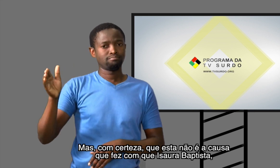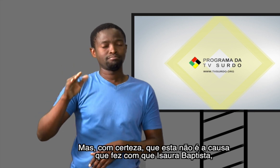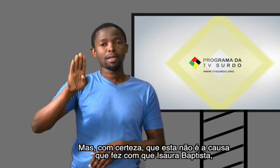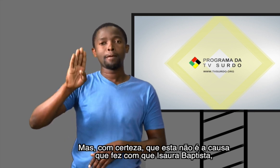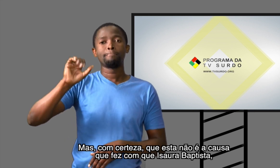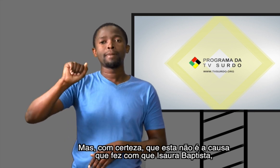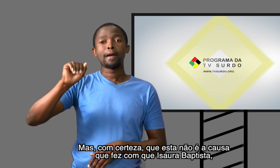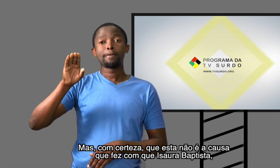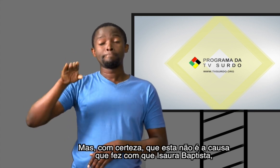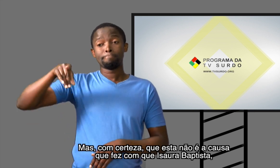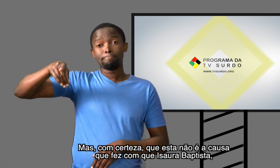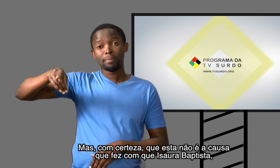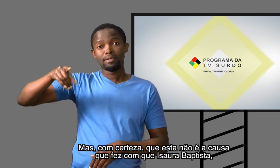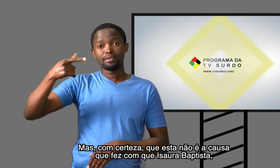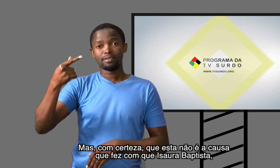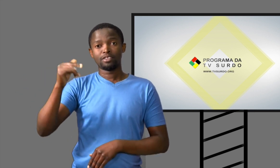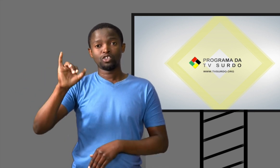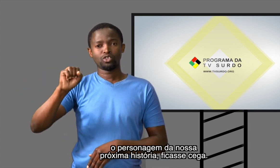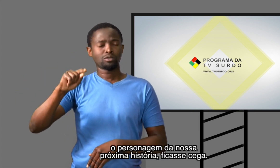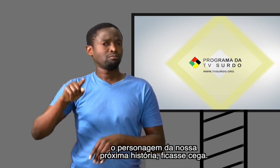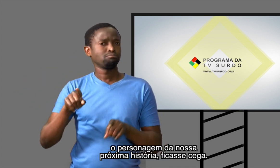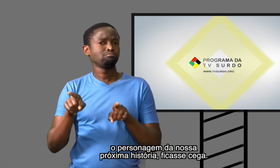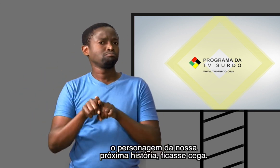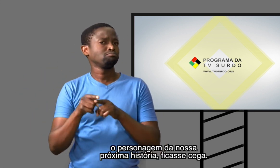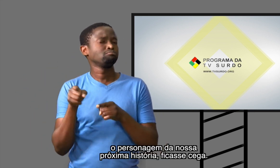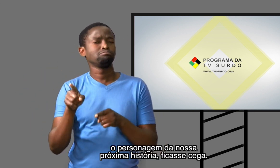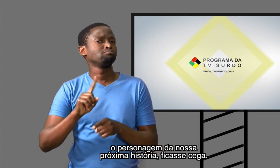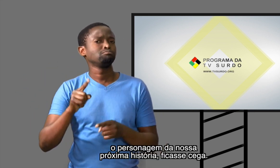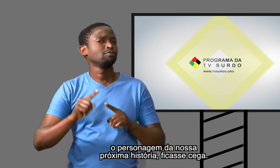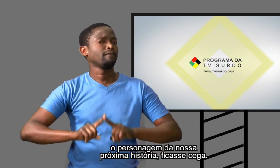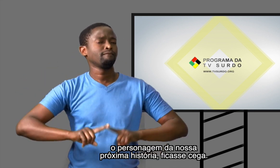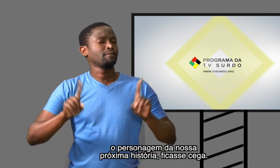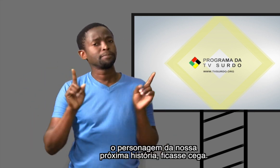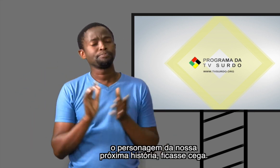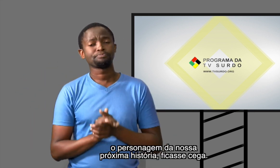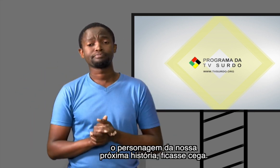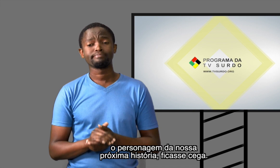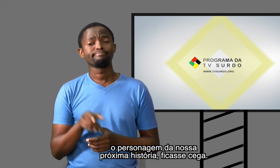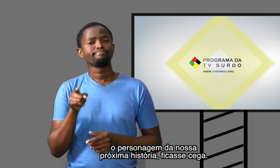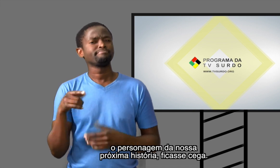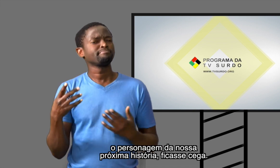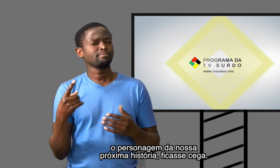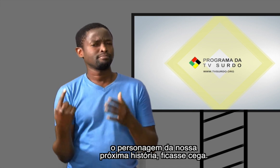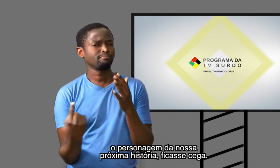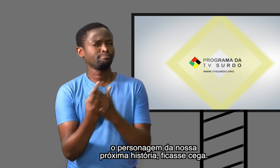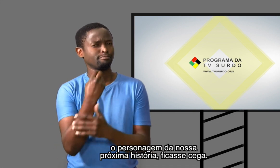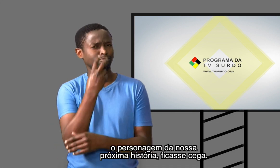Batista, o personagem da nossa próxima história, ficasse cega.